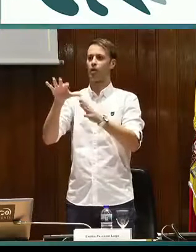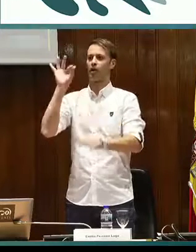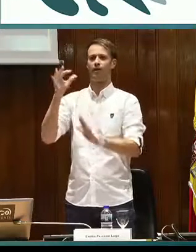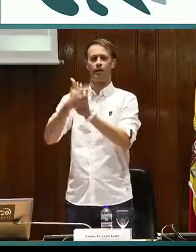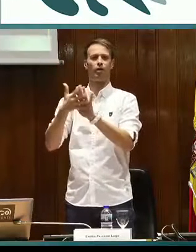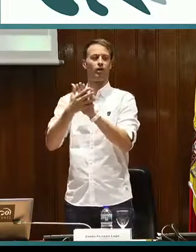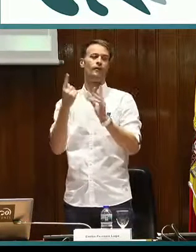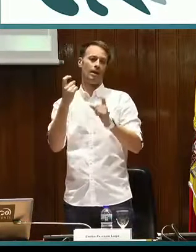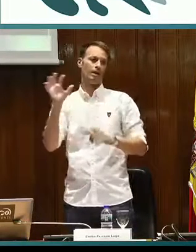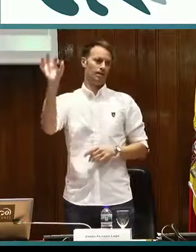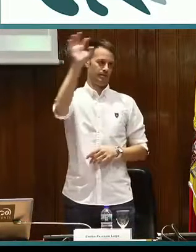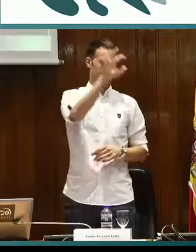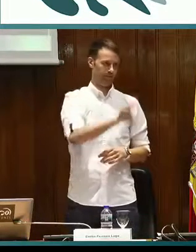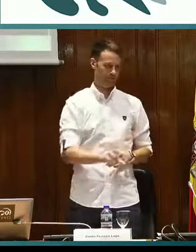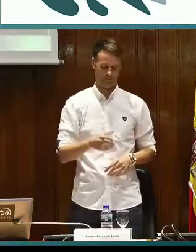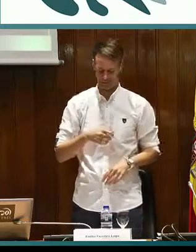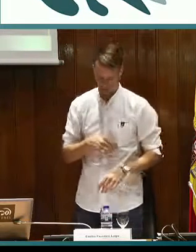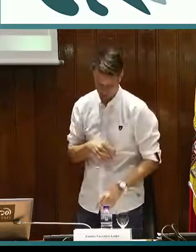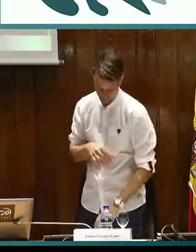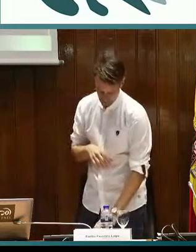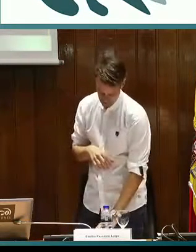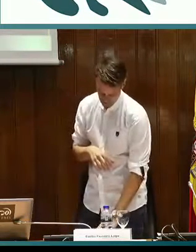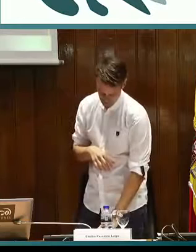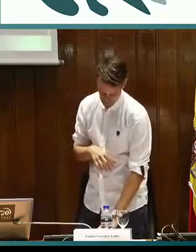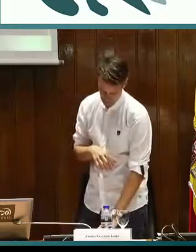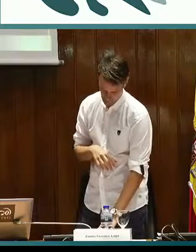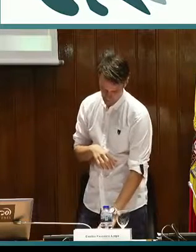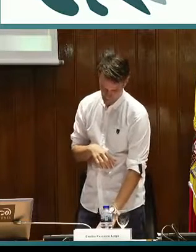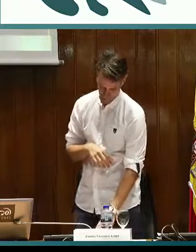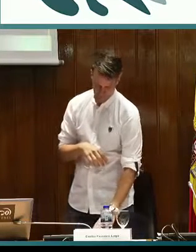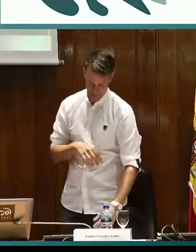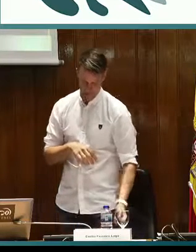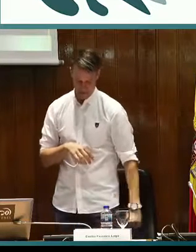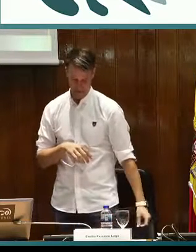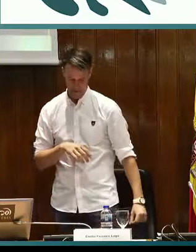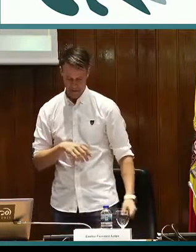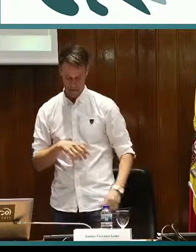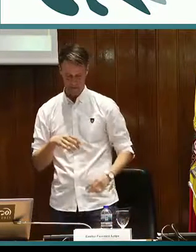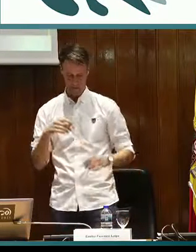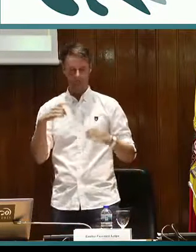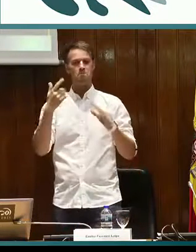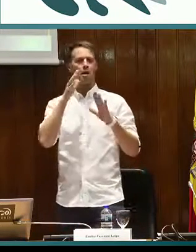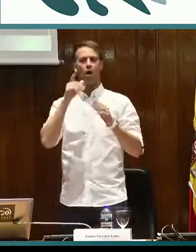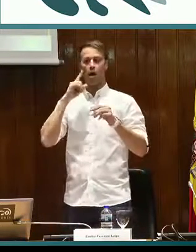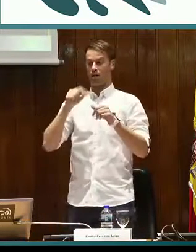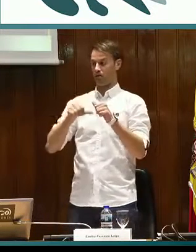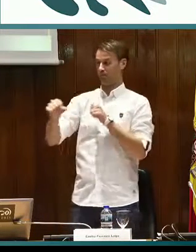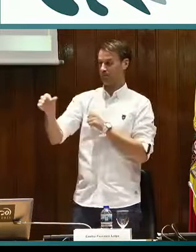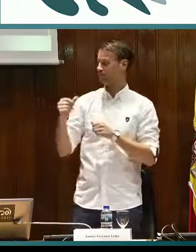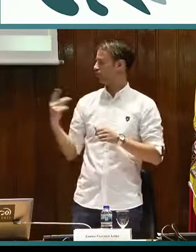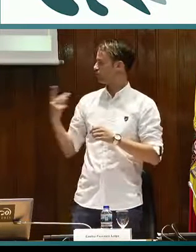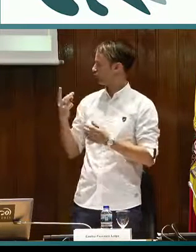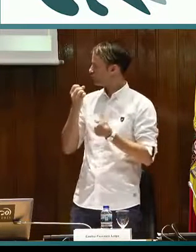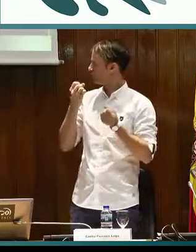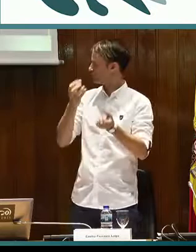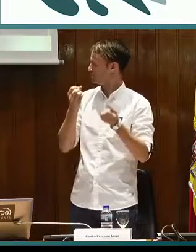dijo que en la región de Murcia ya se ha aprobado que haya esta asignatura optativa. En un instituto de la región